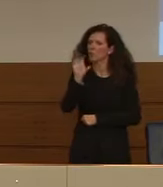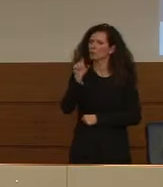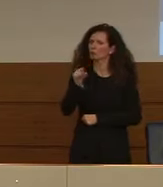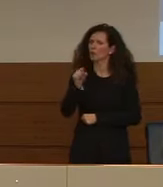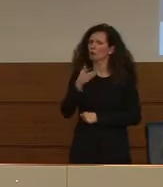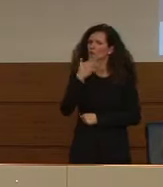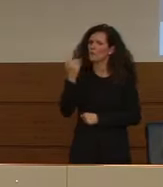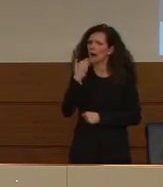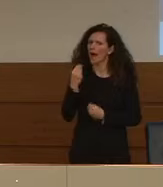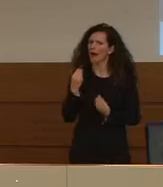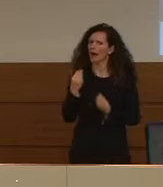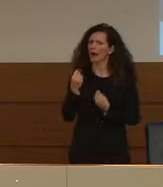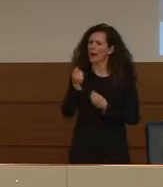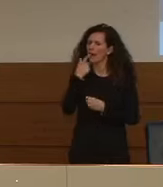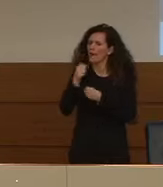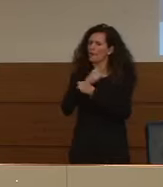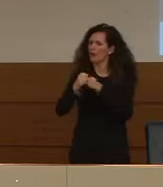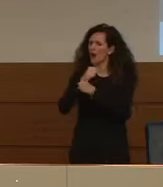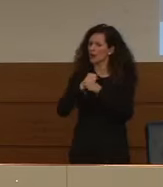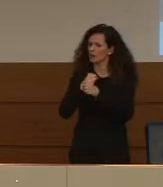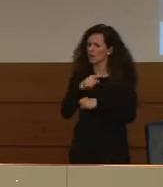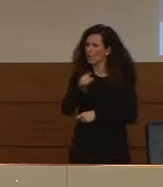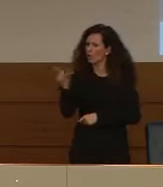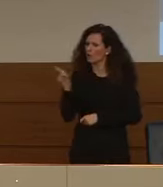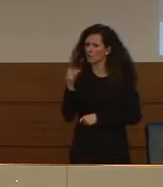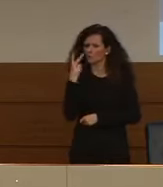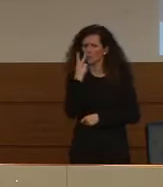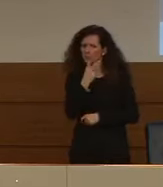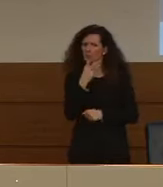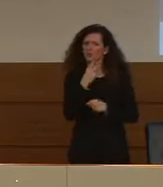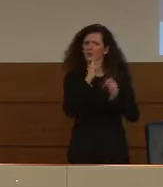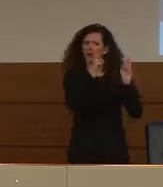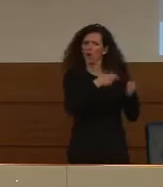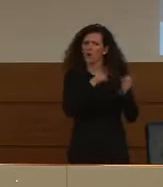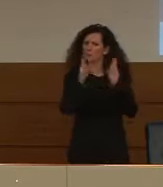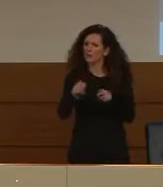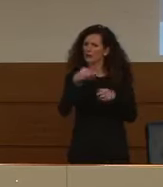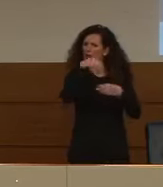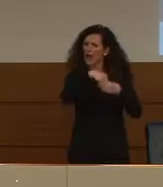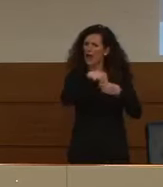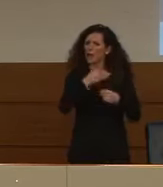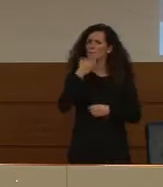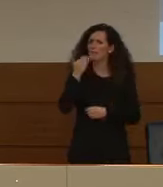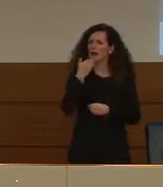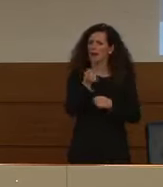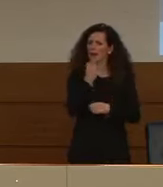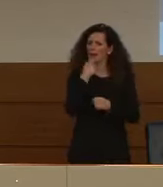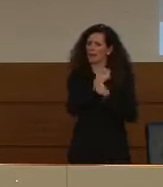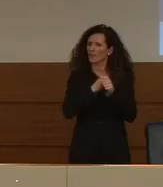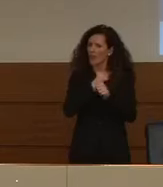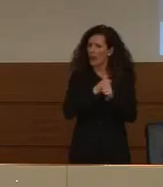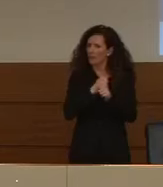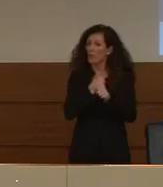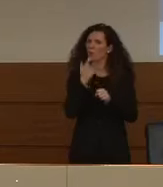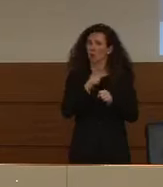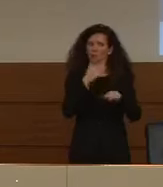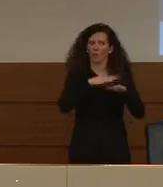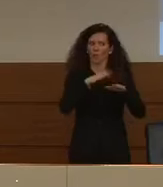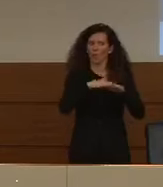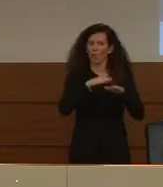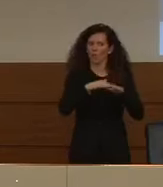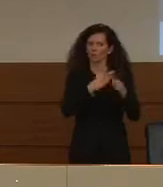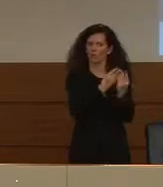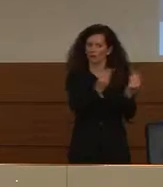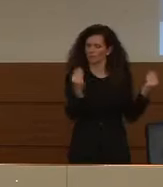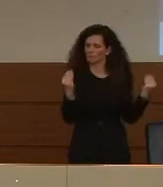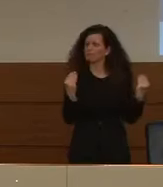Vi risulta che negli ospedali comincino a scarseggiare i farmaci proprio a causa del largo uso che se ne sta facendo e come